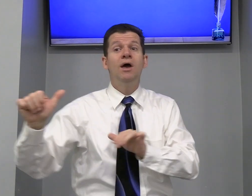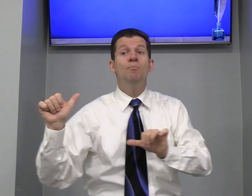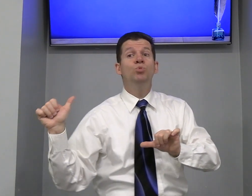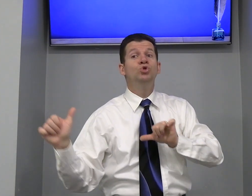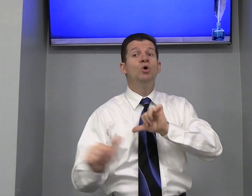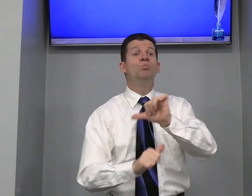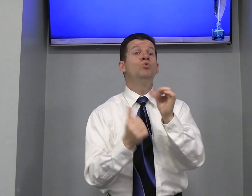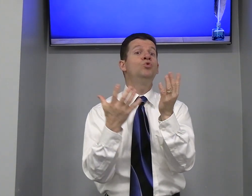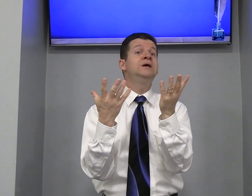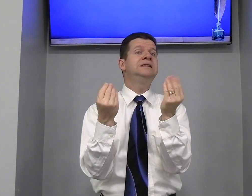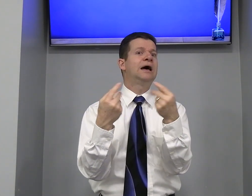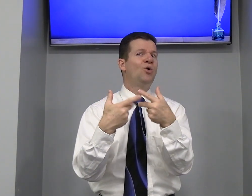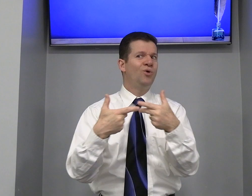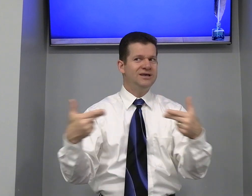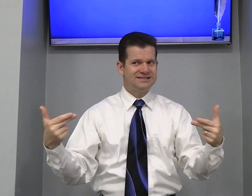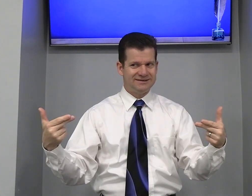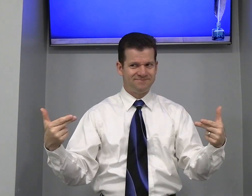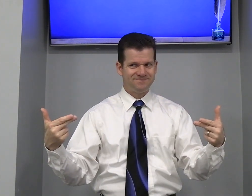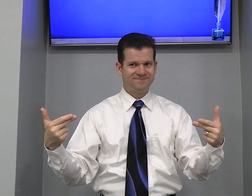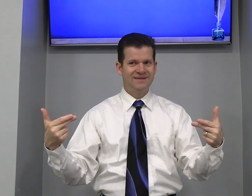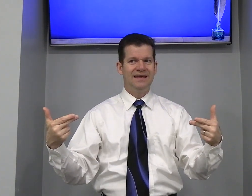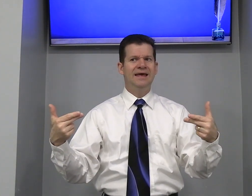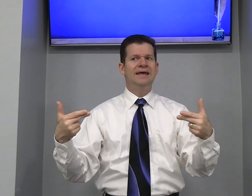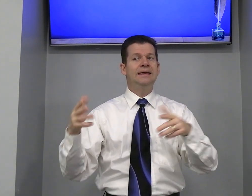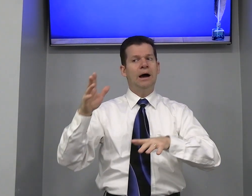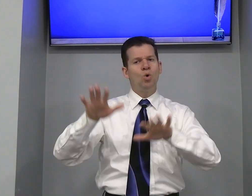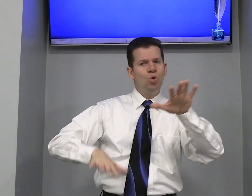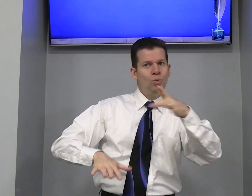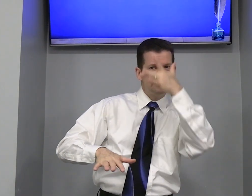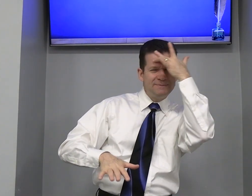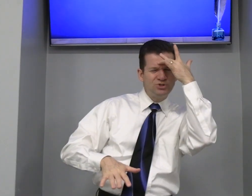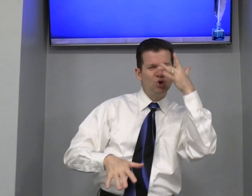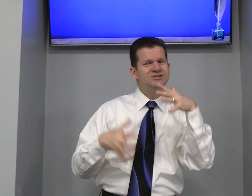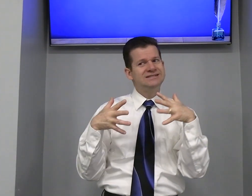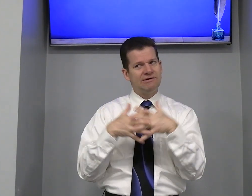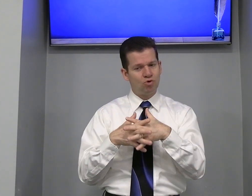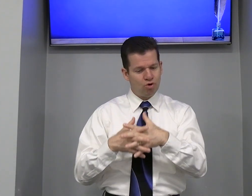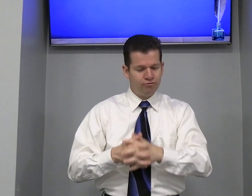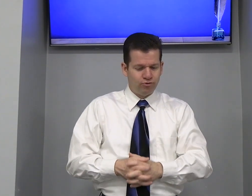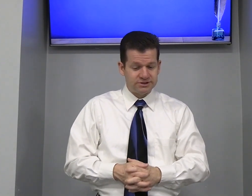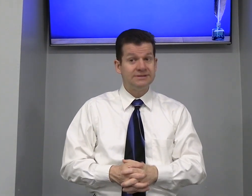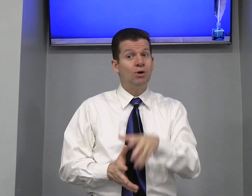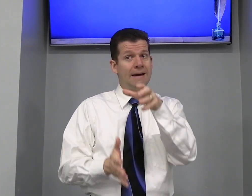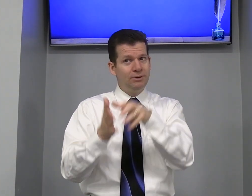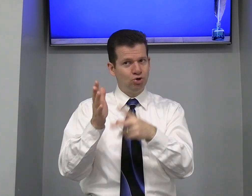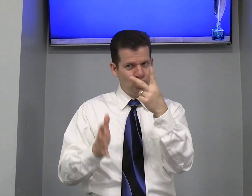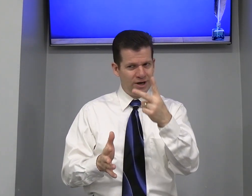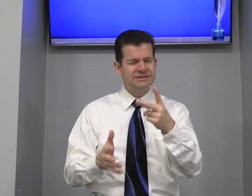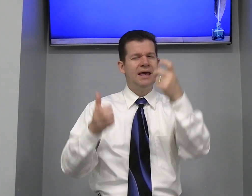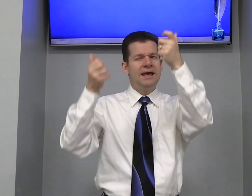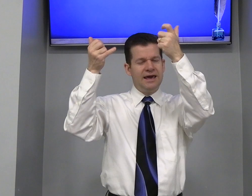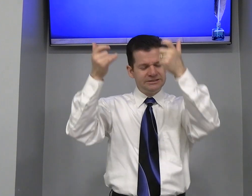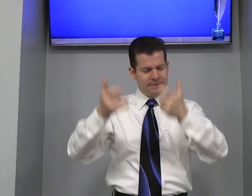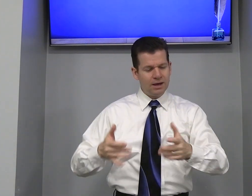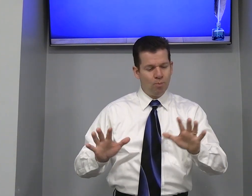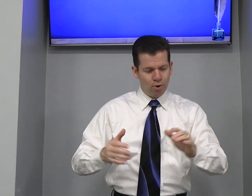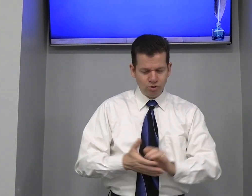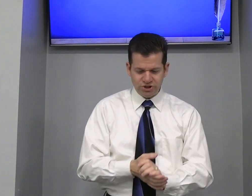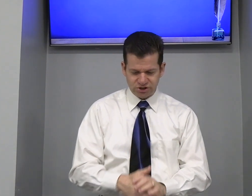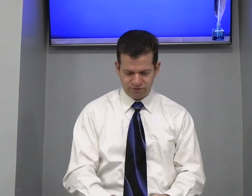Mudou Muita Coisa E Algumas Pessoas Estavam Confusas Então Capítulo 2 Explica Um pouco Disso